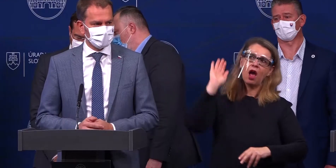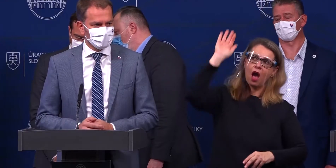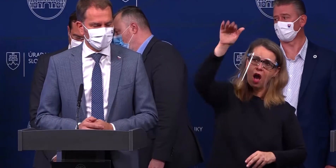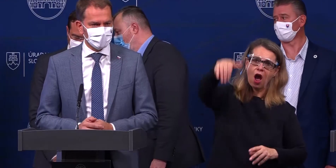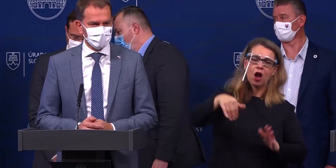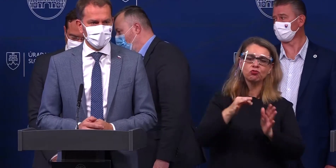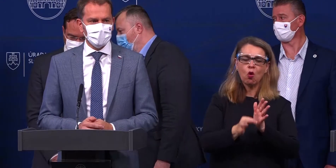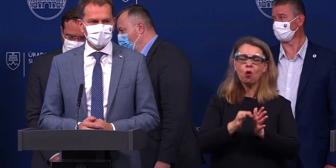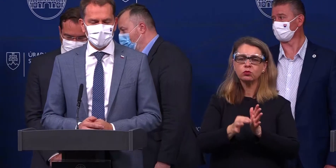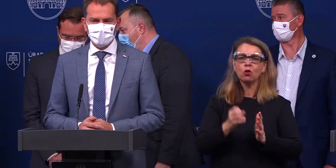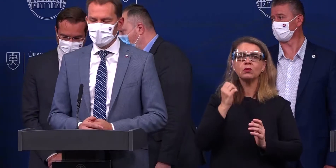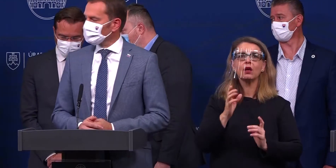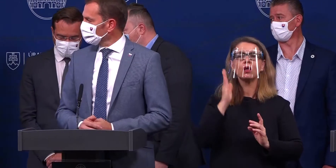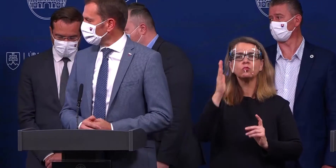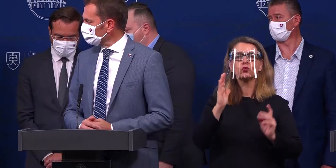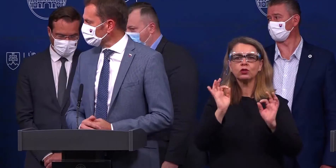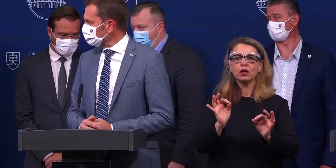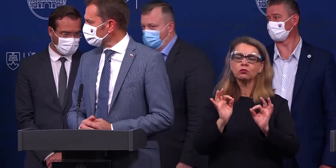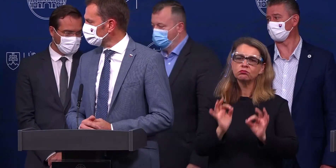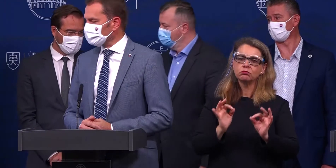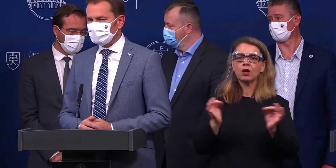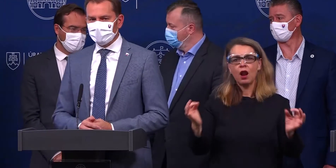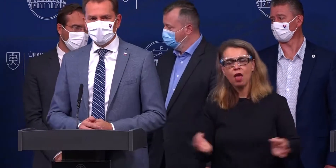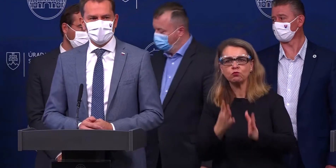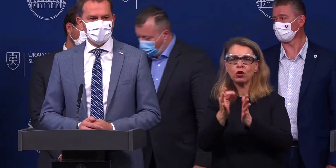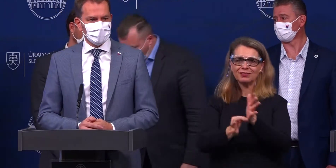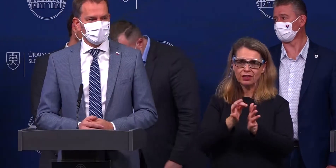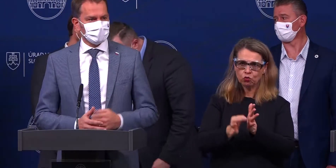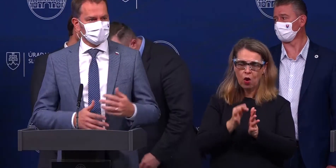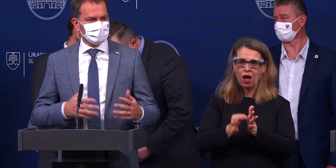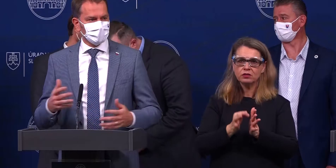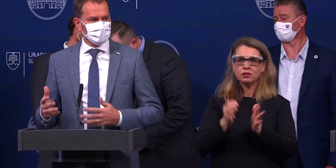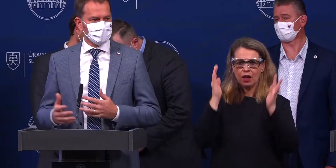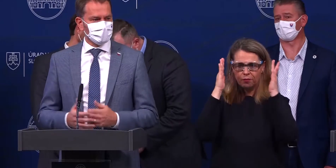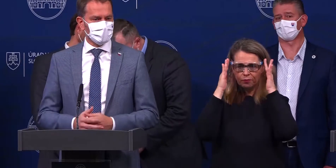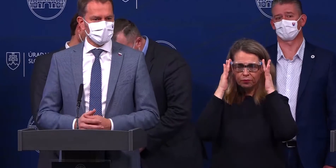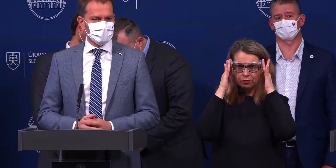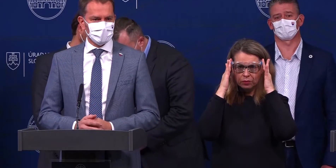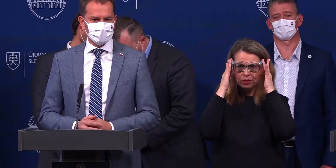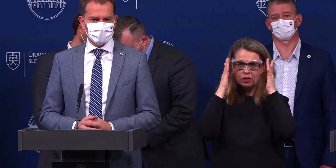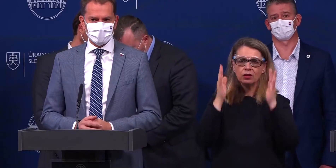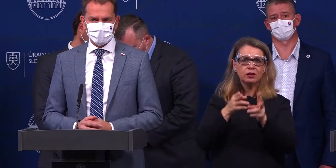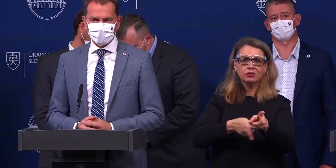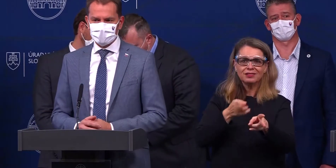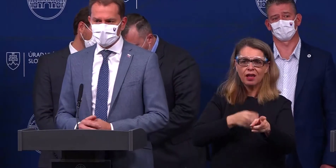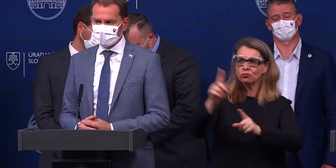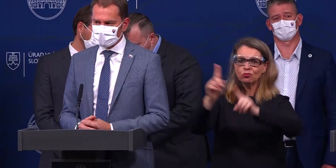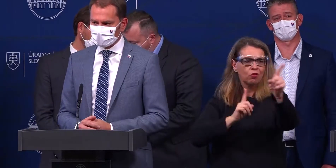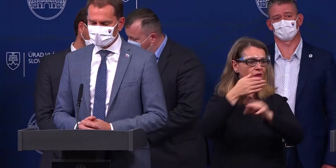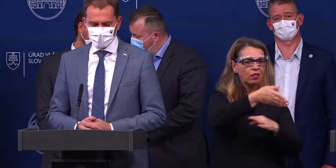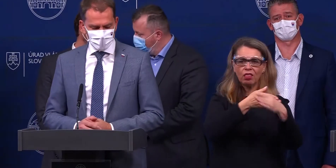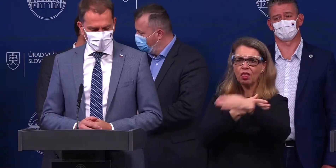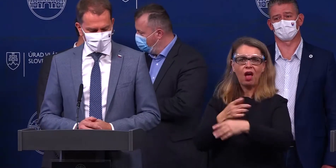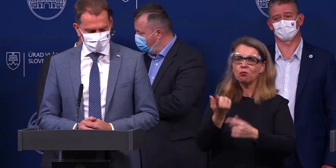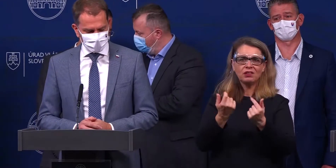by som povedal v takej príjemnej pandemickej situácii, kedy to cestovanie zbytočne nebude spôsobovať potenciálne